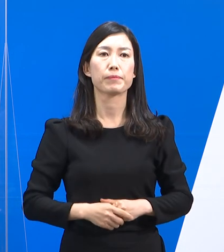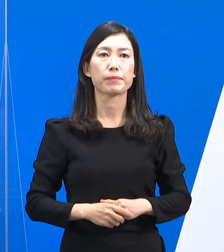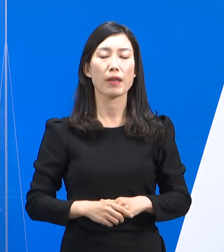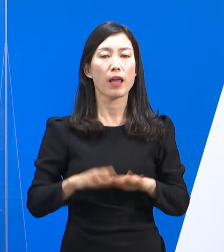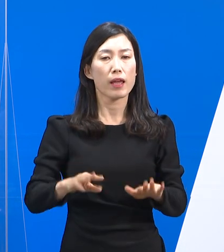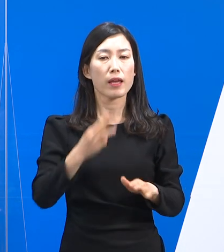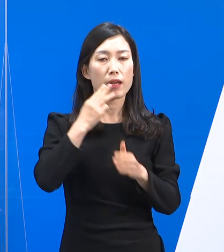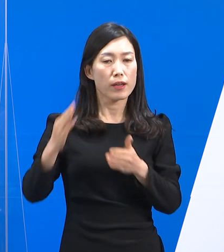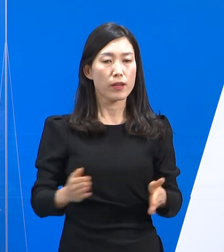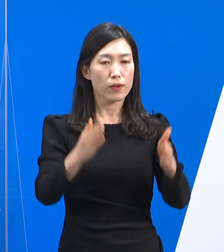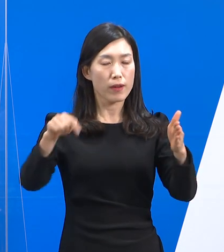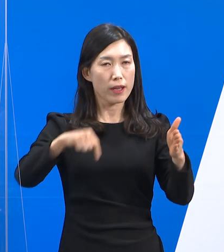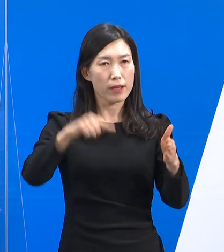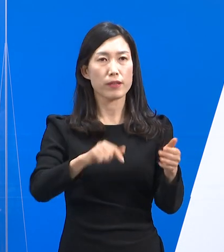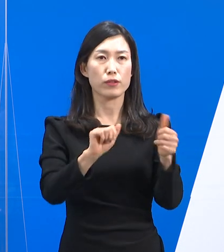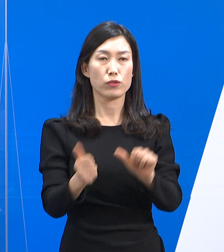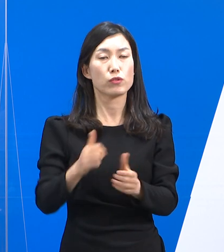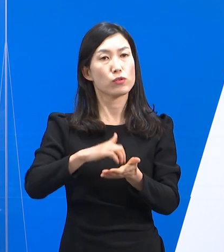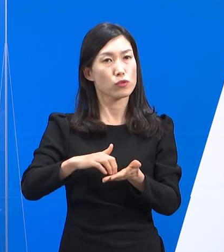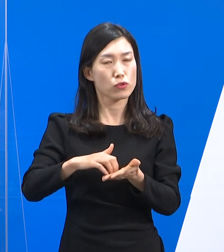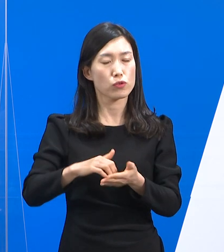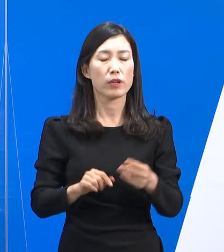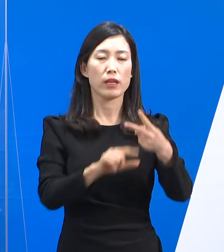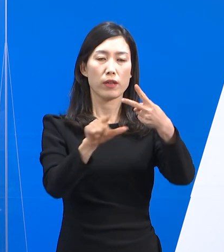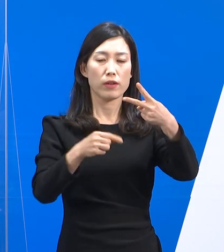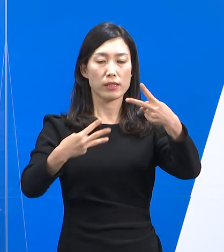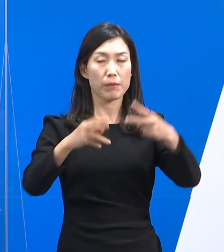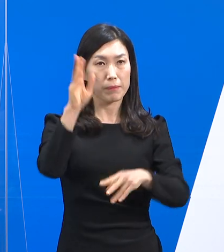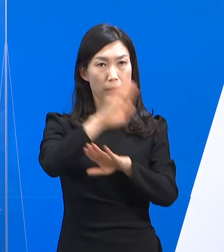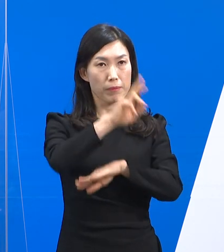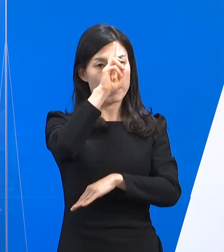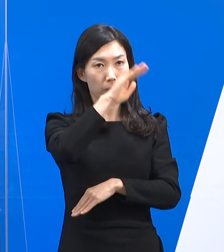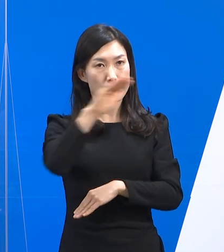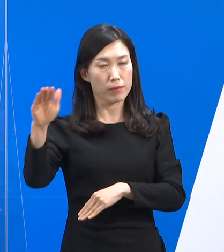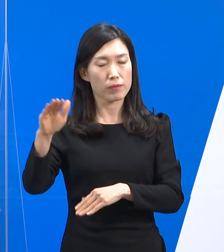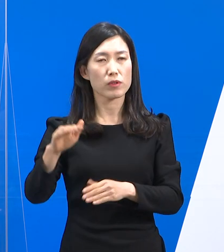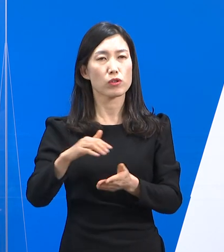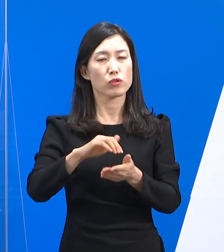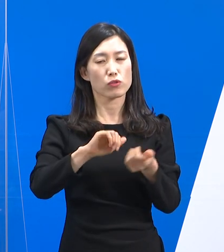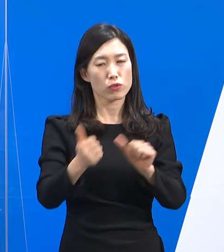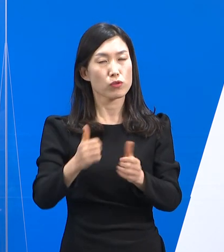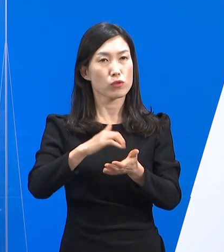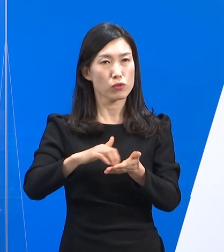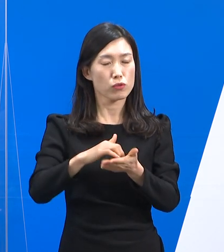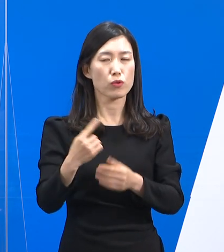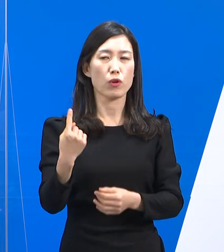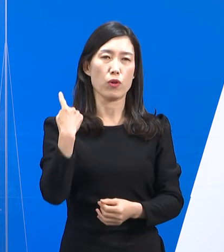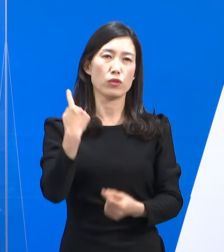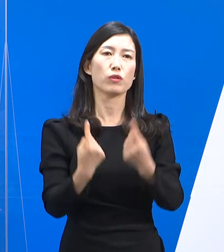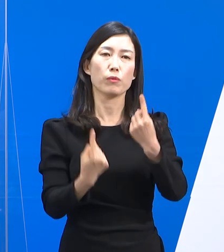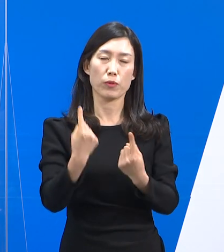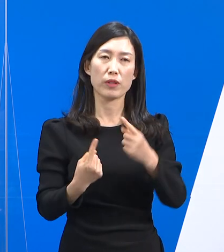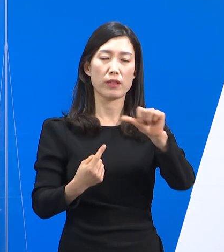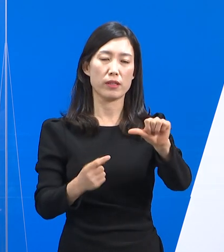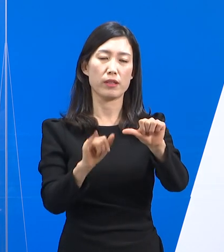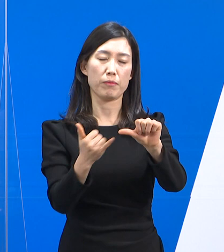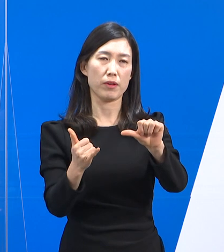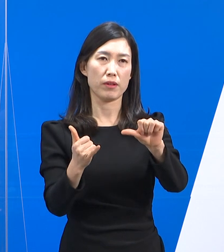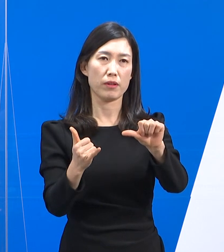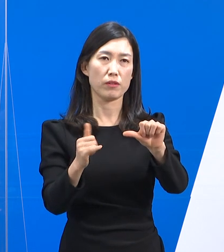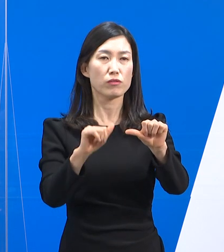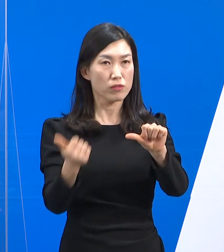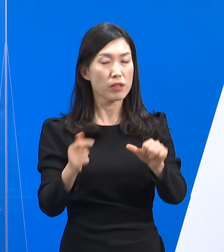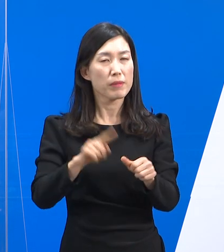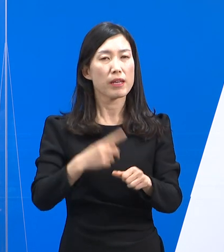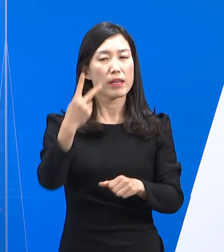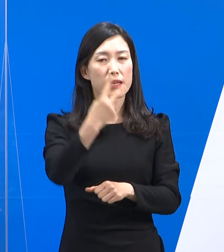먼저 경기도 사망자 현황입니다. 2월 3일 0시 기준 경기도 사망자 수는 전일 오전 0시 대비 5명 증가한